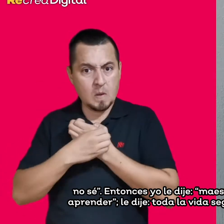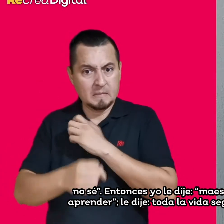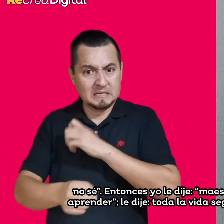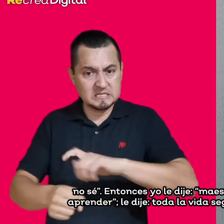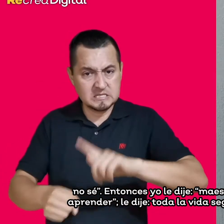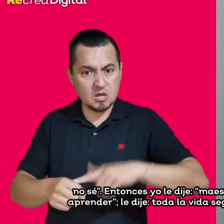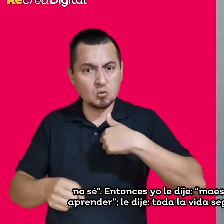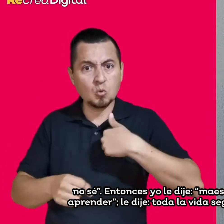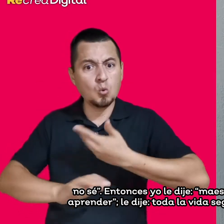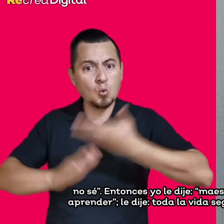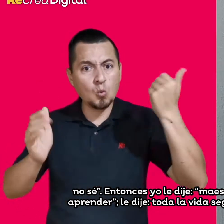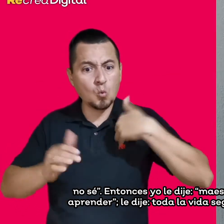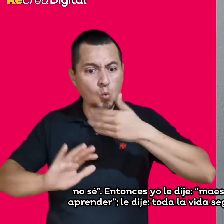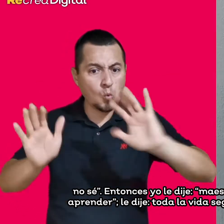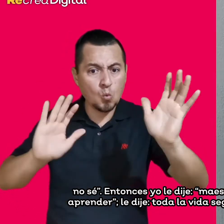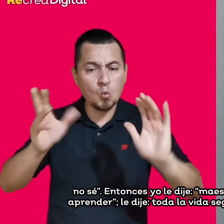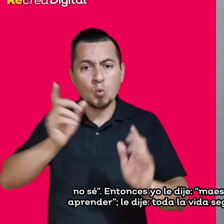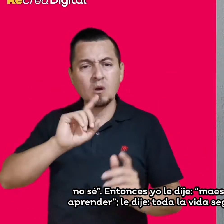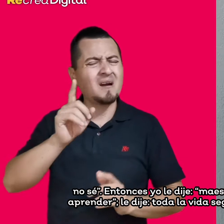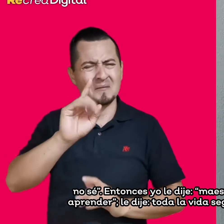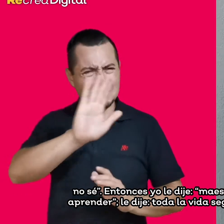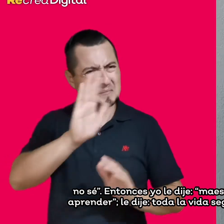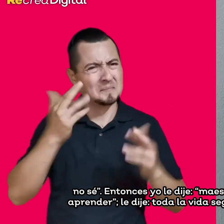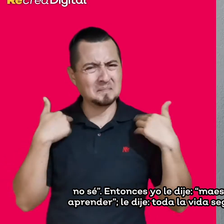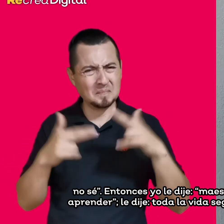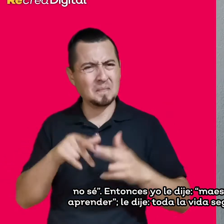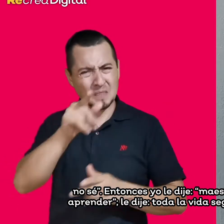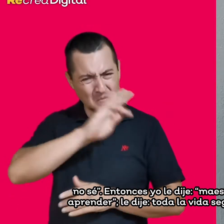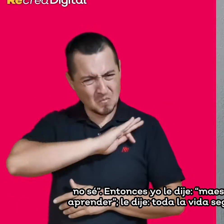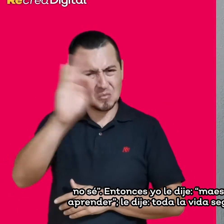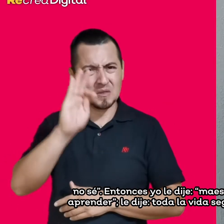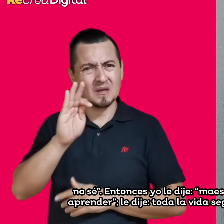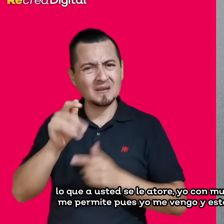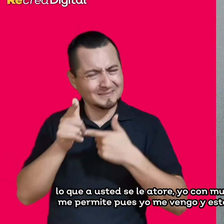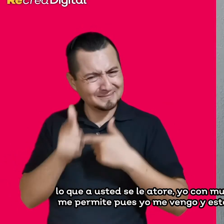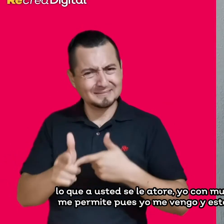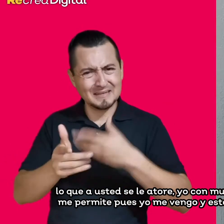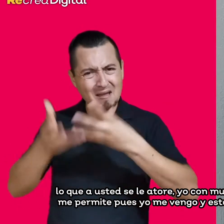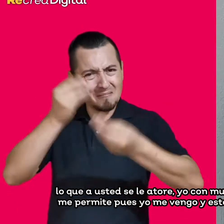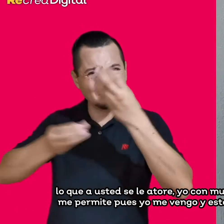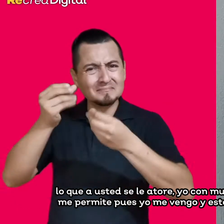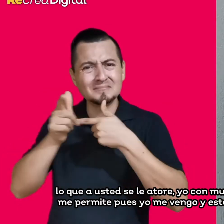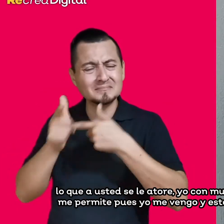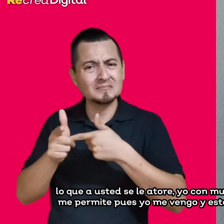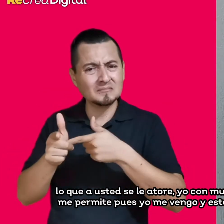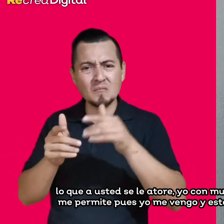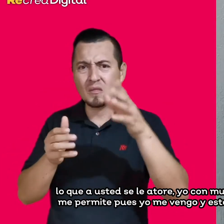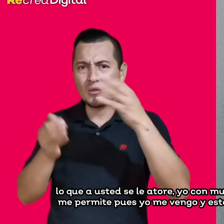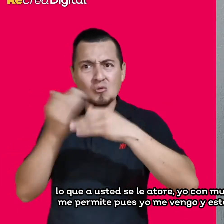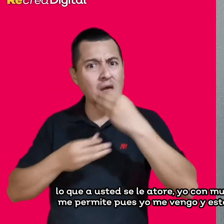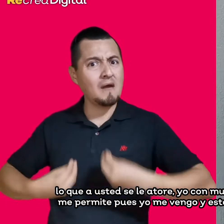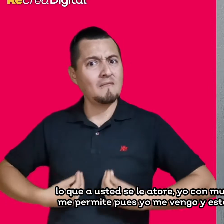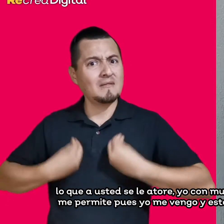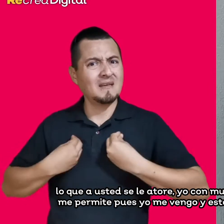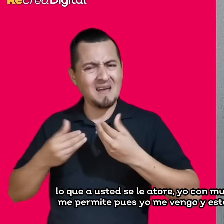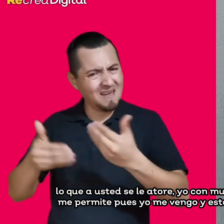aprender, le dije, uno toda la vida seguimos aprendiendo, le dije, entonces lo que usted se le atore, yo con mucho gusto vengo y le